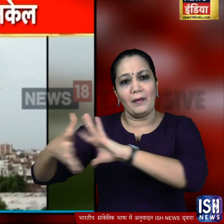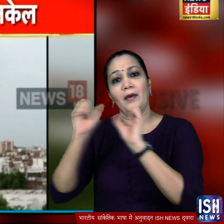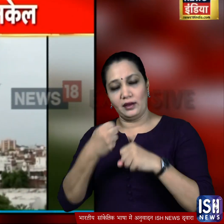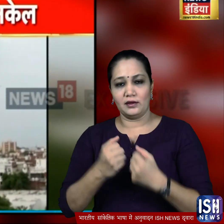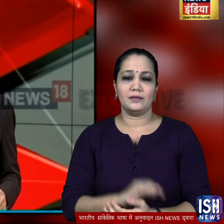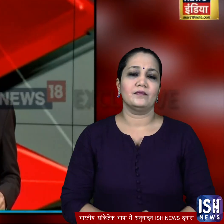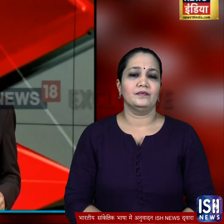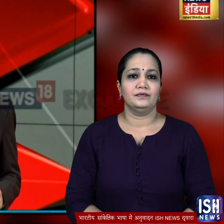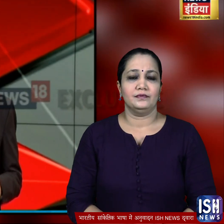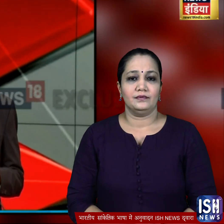है।